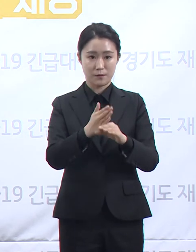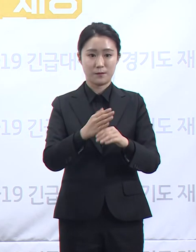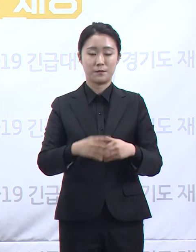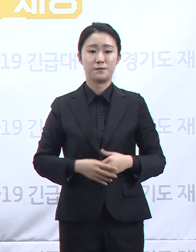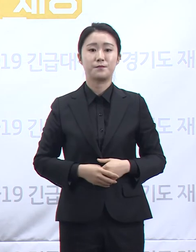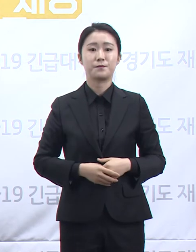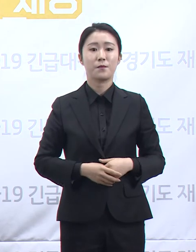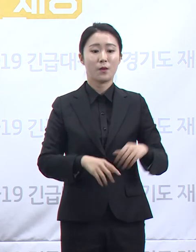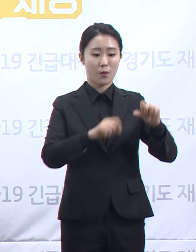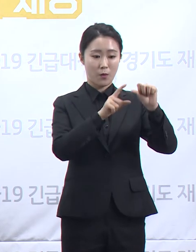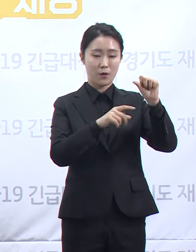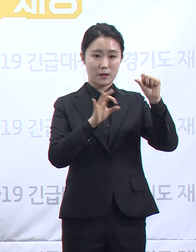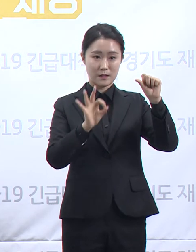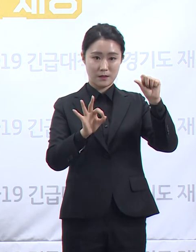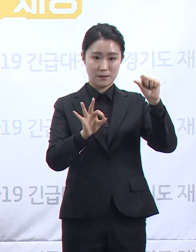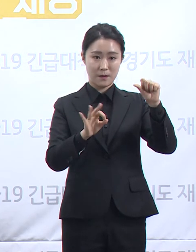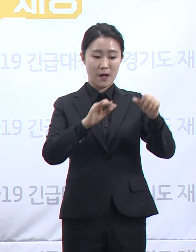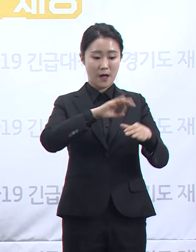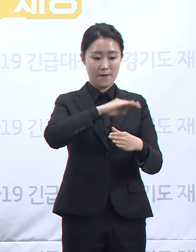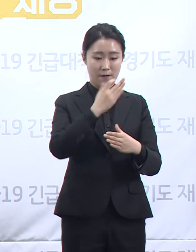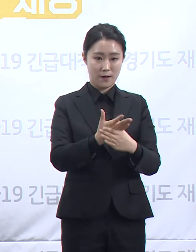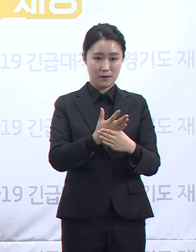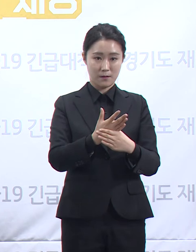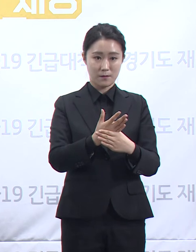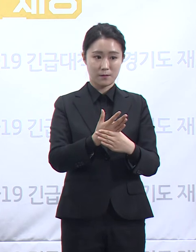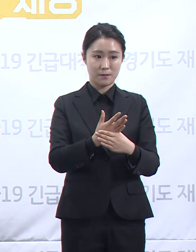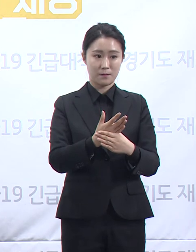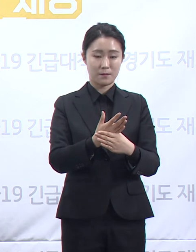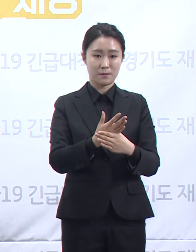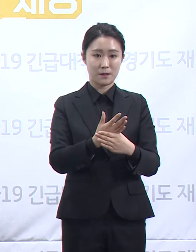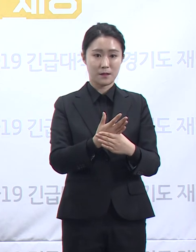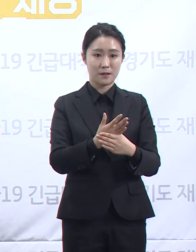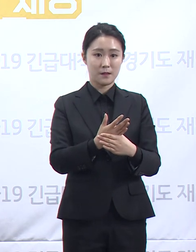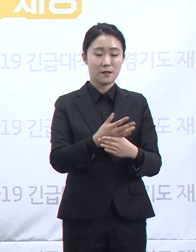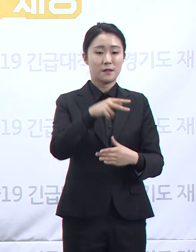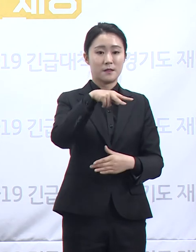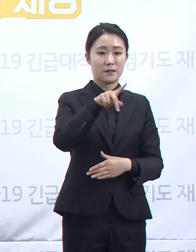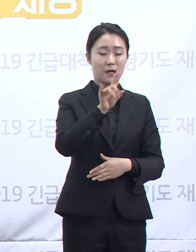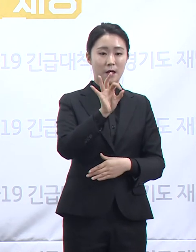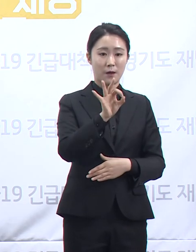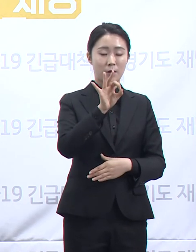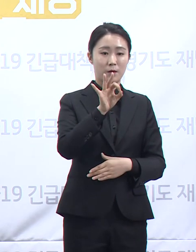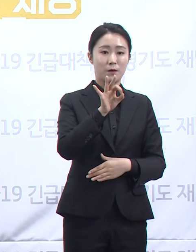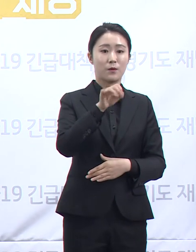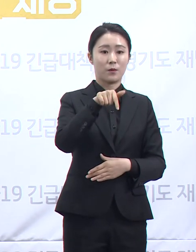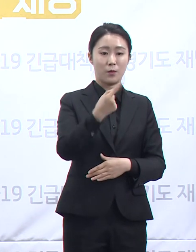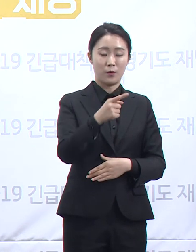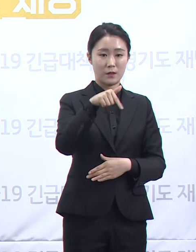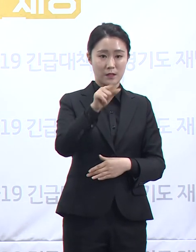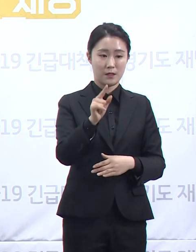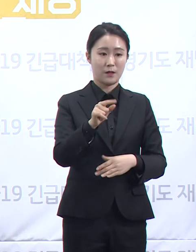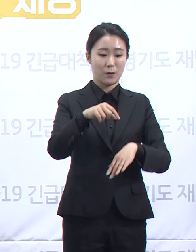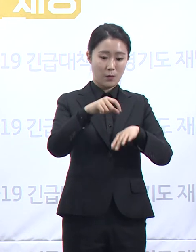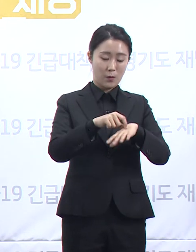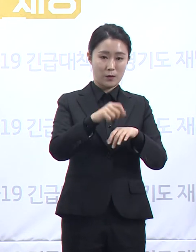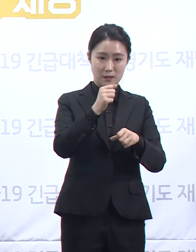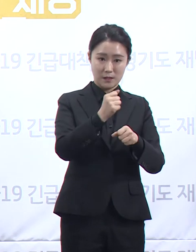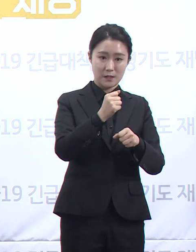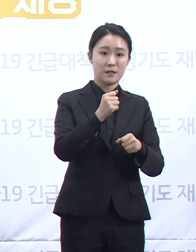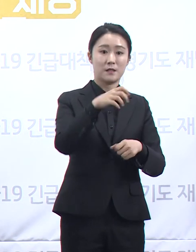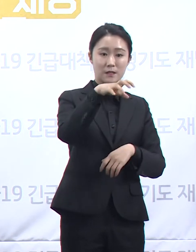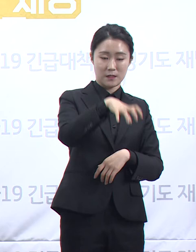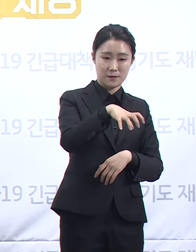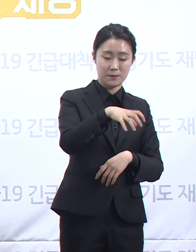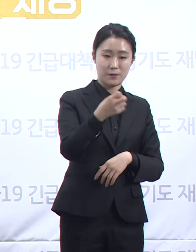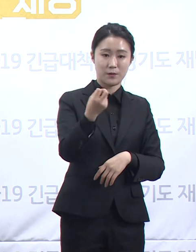5월 10일 안양시 동안구의 생고기 제작소 범계점과 강남 오빠네 5월 12일 안양시